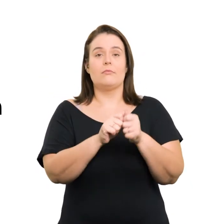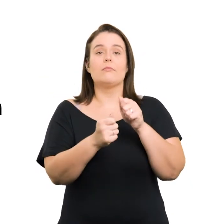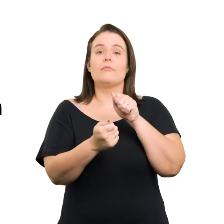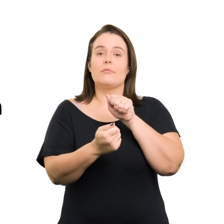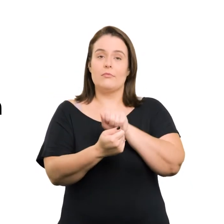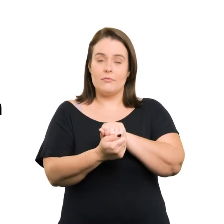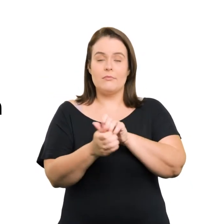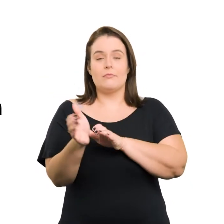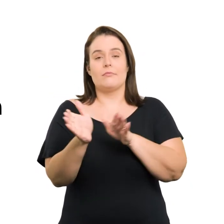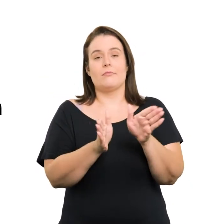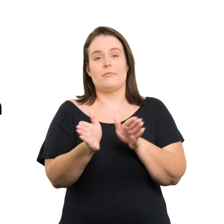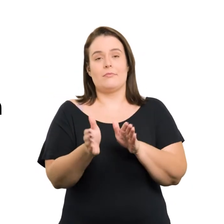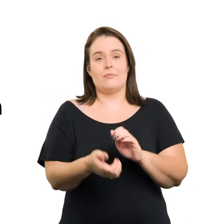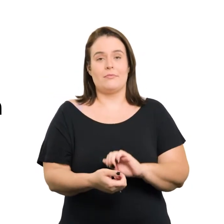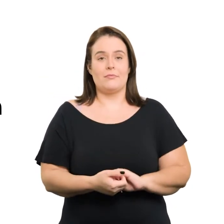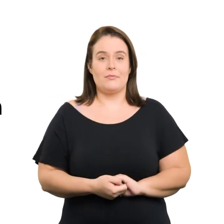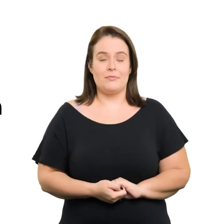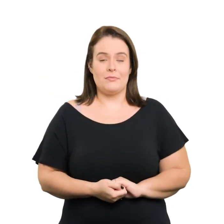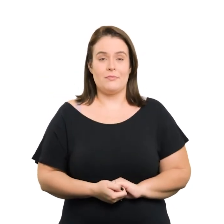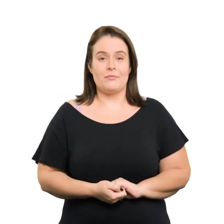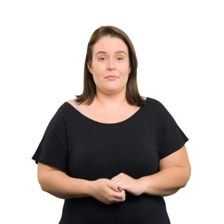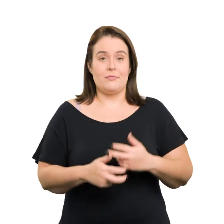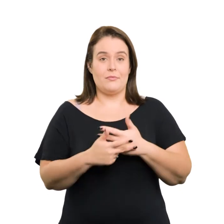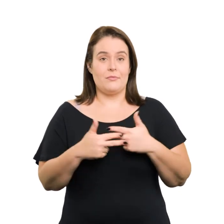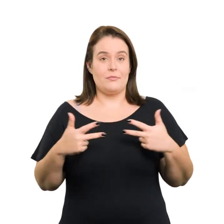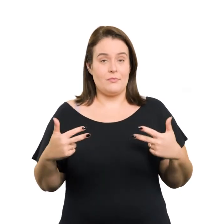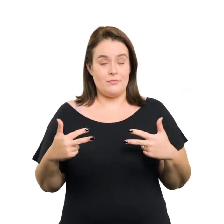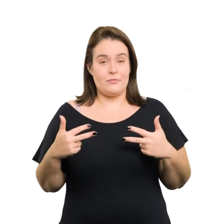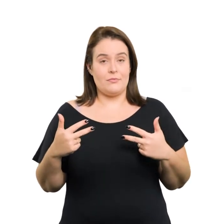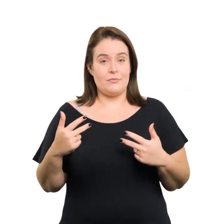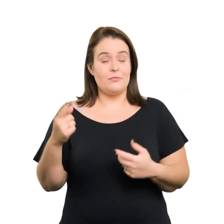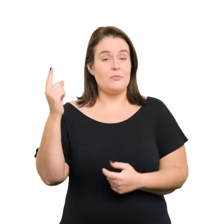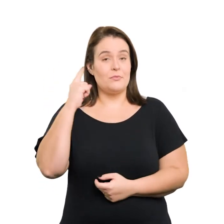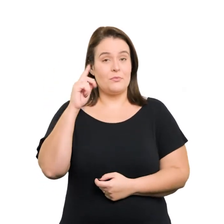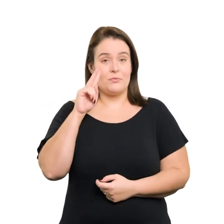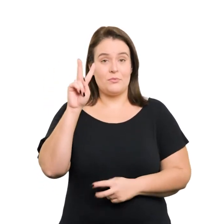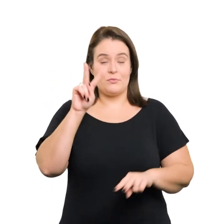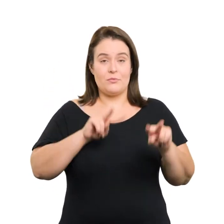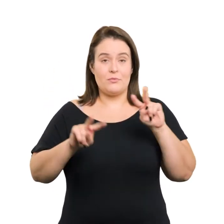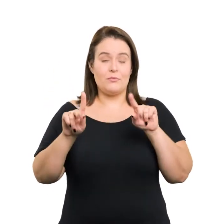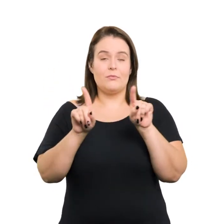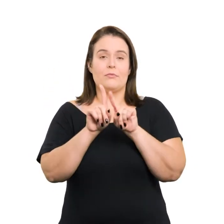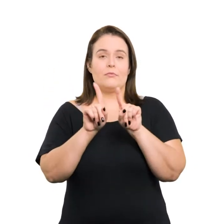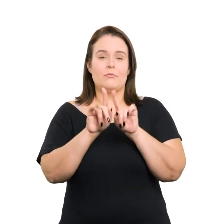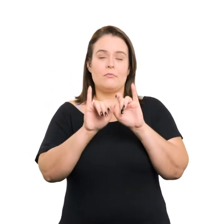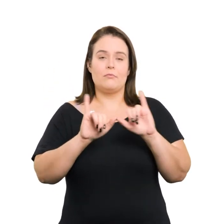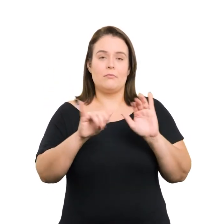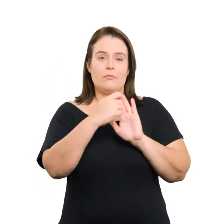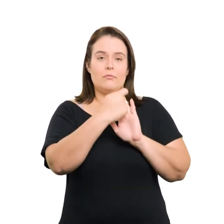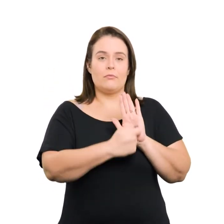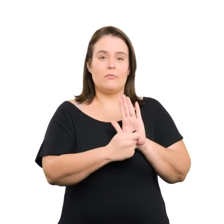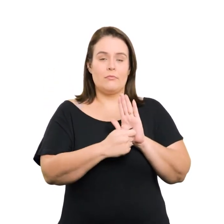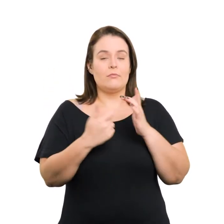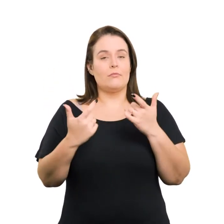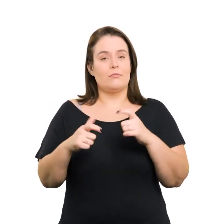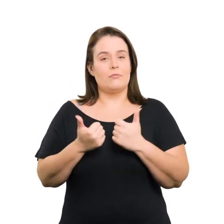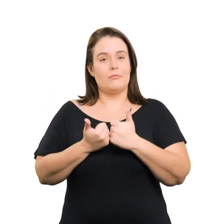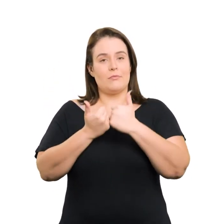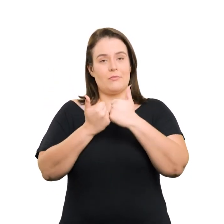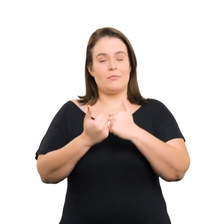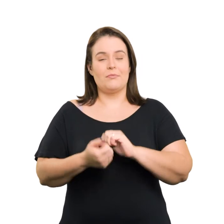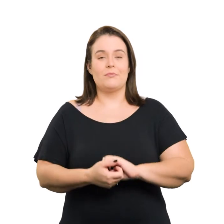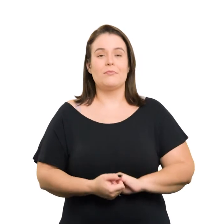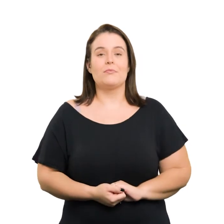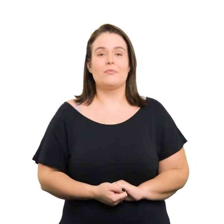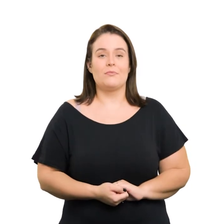adaptáveis para a acessibilidade Recursos audiovisuais Publicações em texto e serviços de apoio